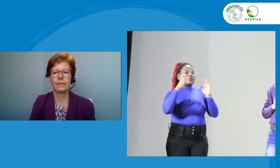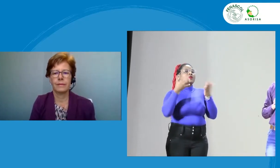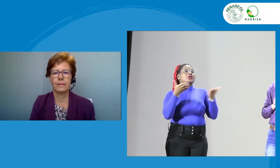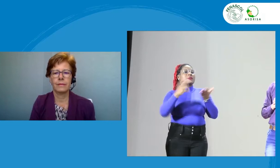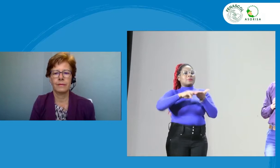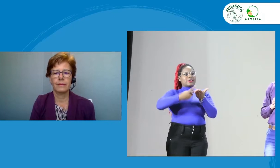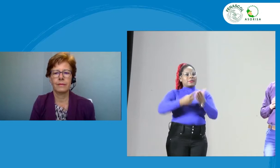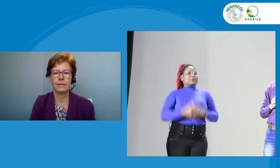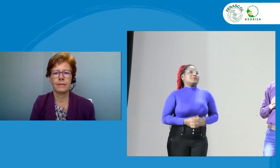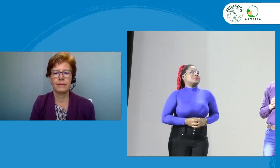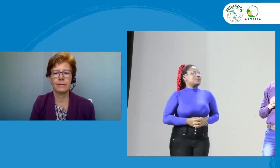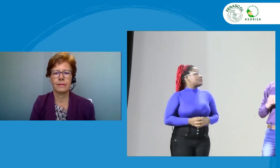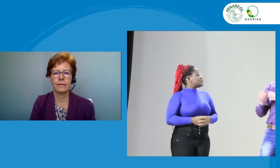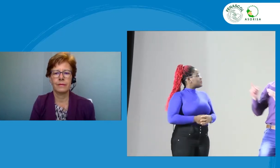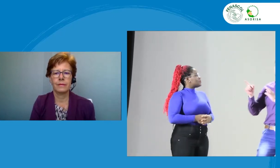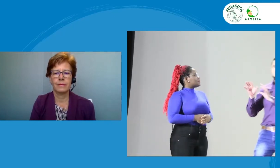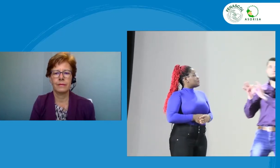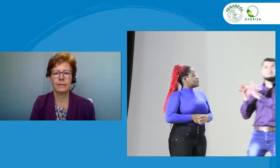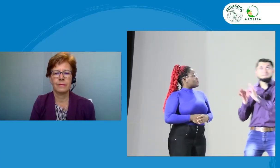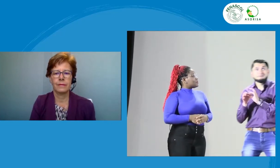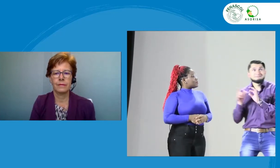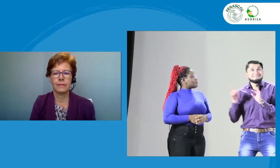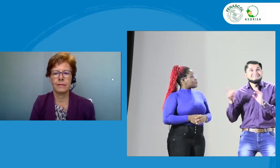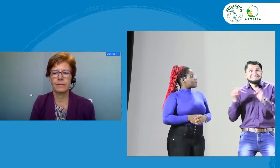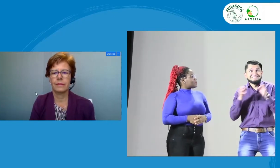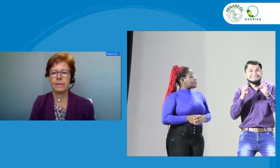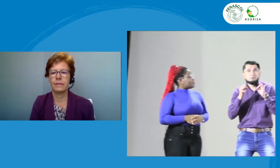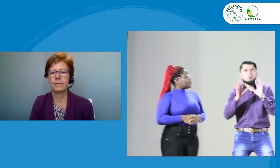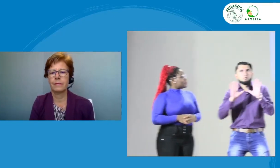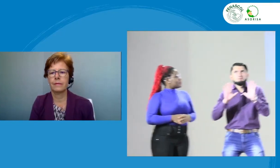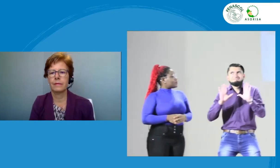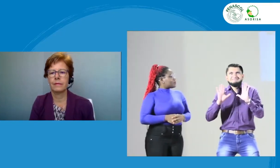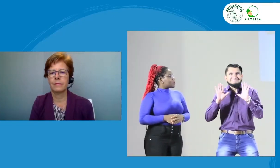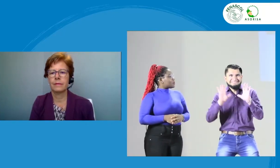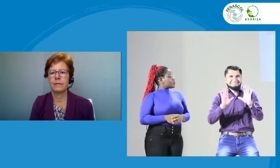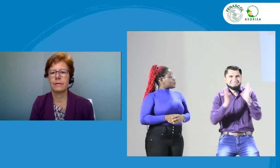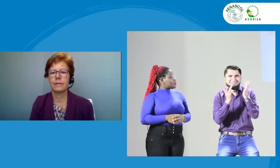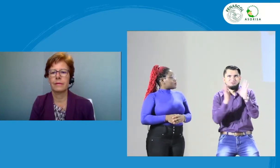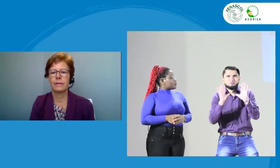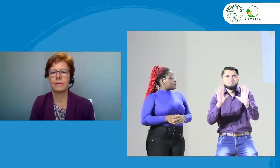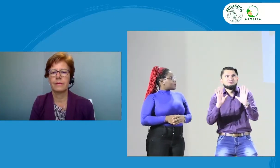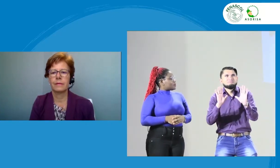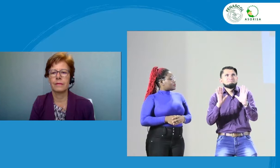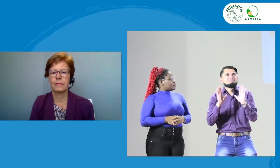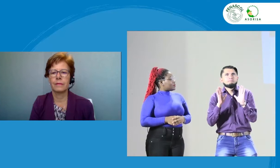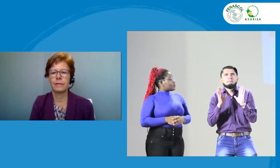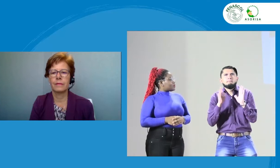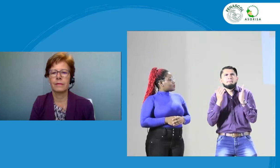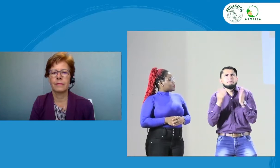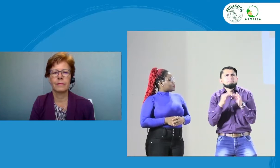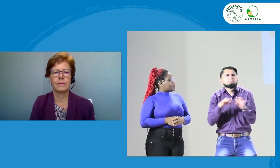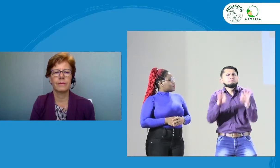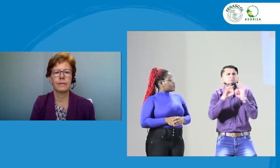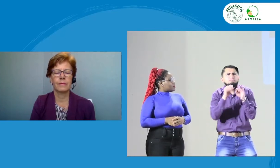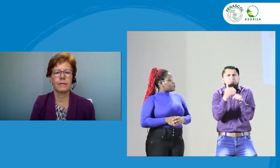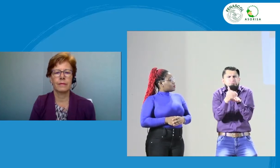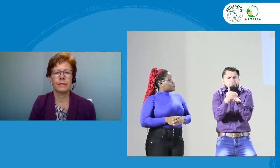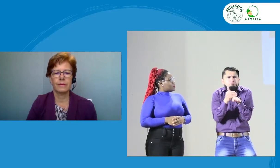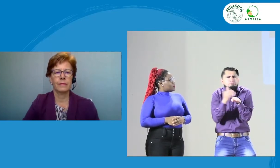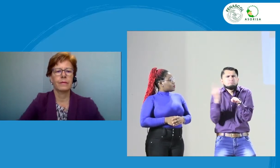Esta es su seña. Y, pues, bueno, que ya te va a hablar sobre el Código de Interpretación. Así es, Daniela. Y es que quisiera añadir algo más